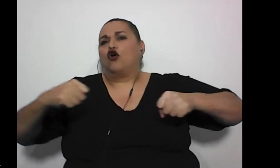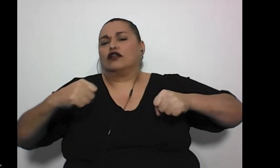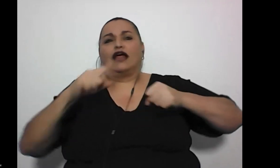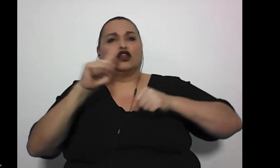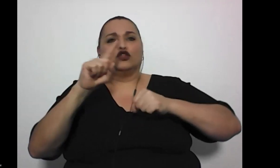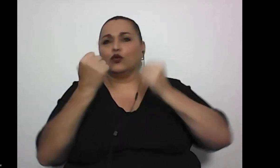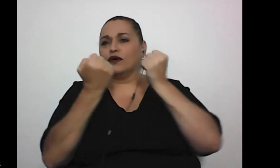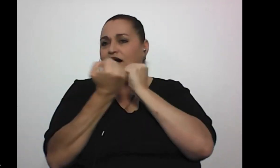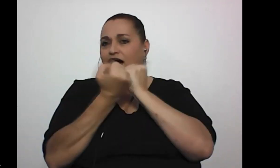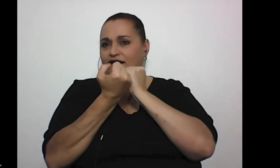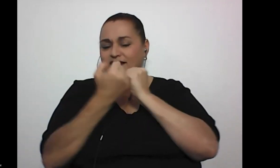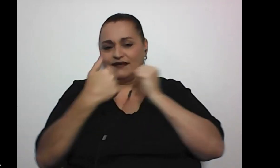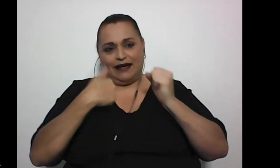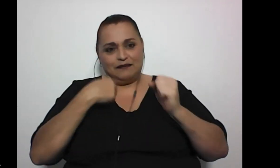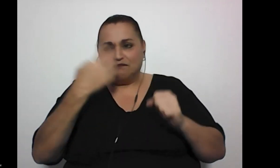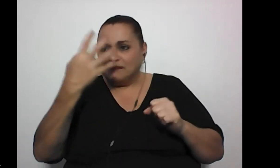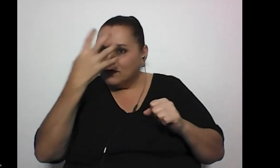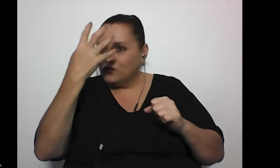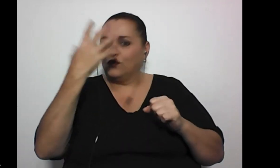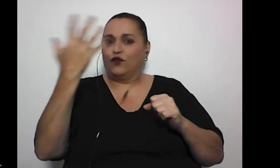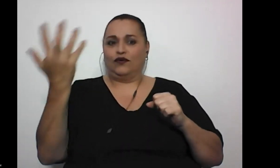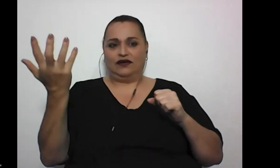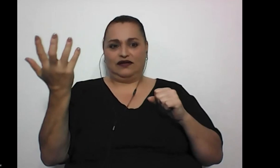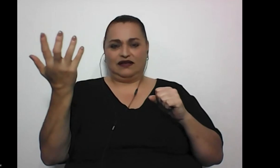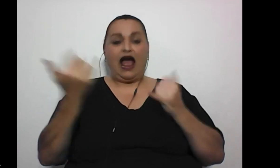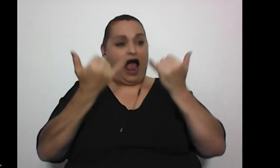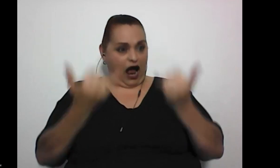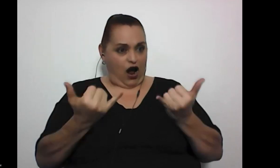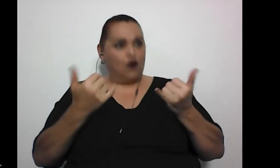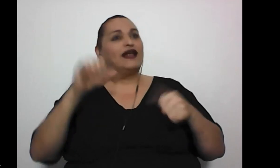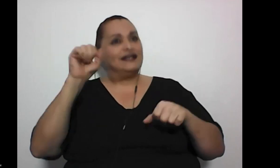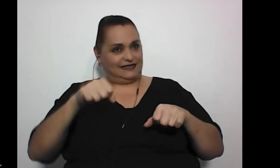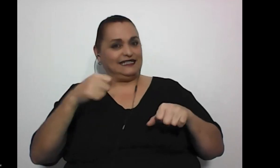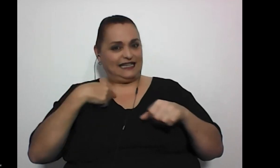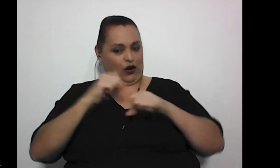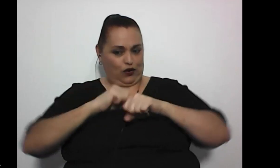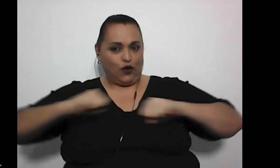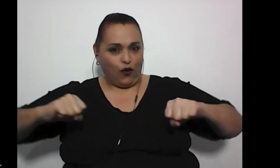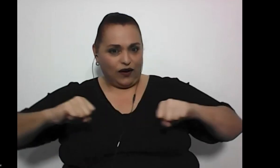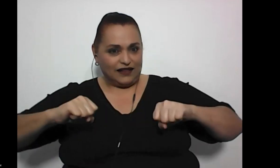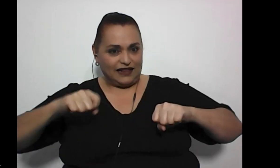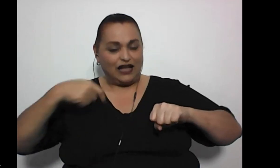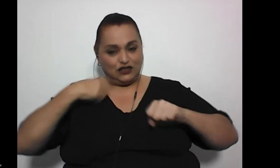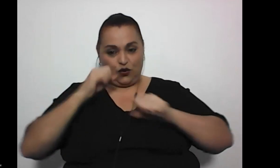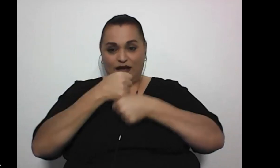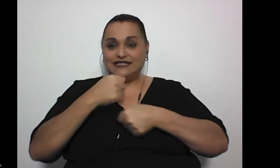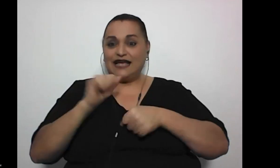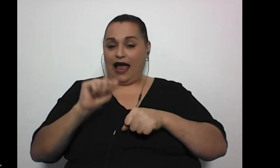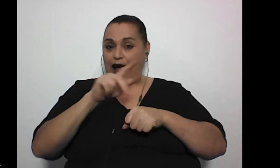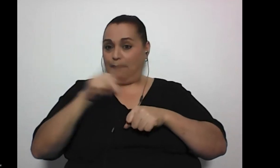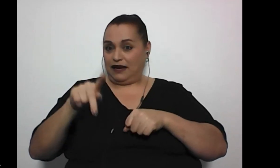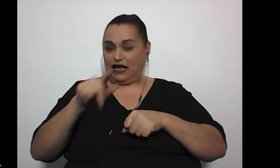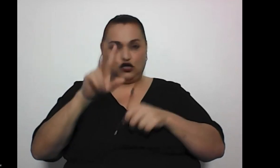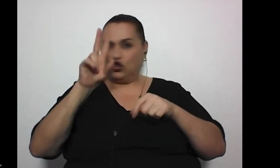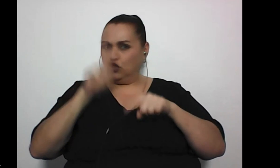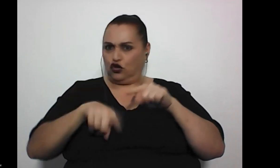dio tanta cólera porque ahora sí tengo sobrepeso antes no tenía cuando me hice esa aplicación no lo tenía y yo dije pues